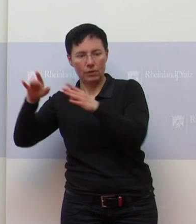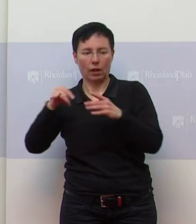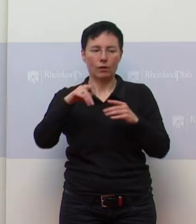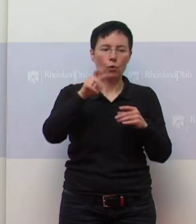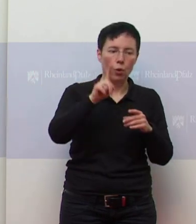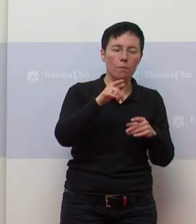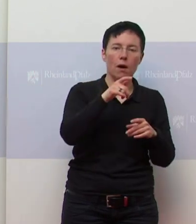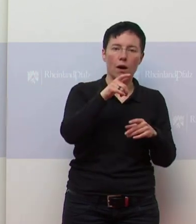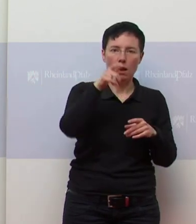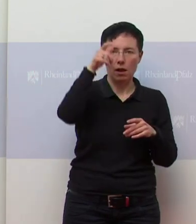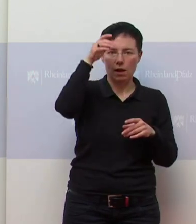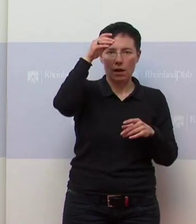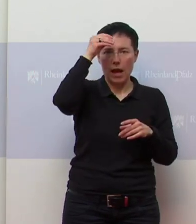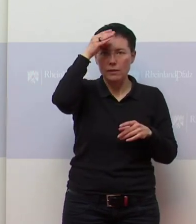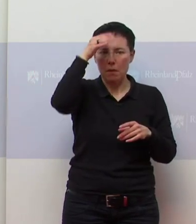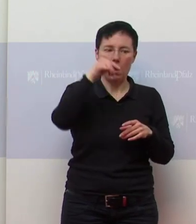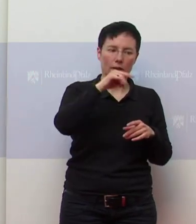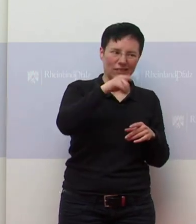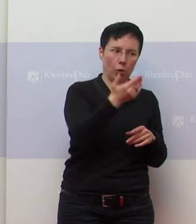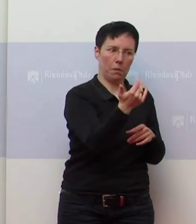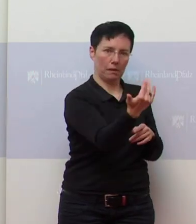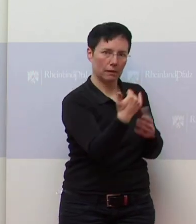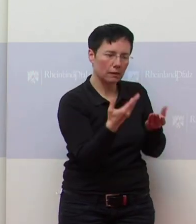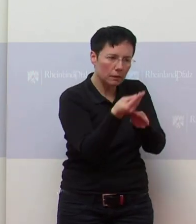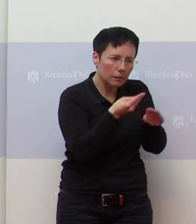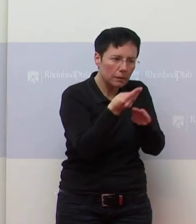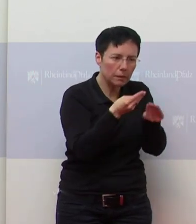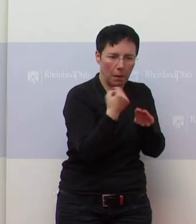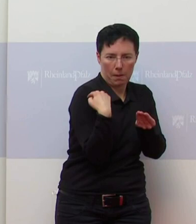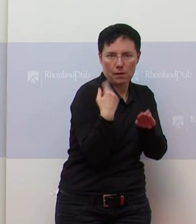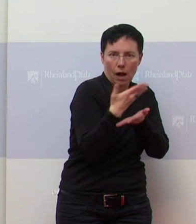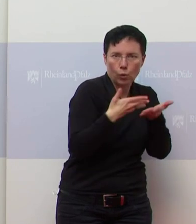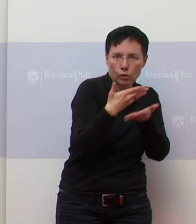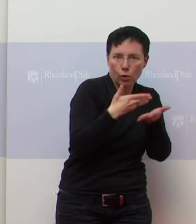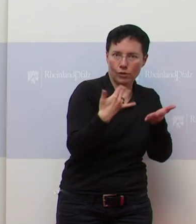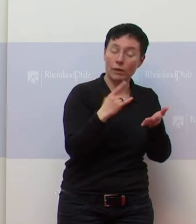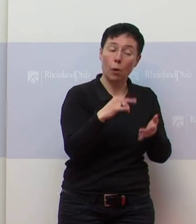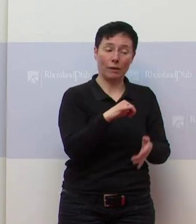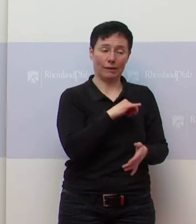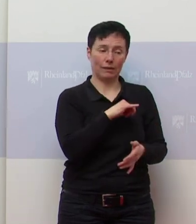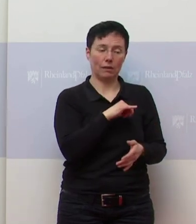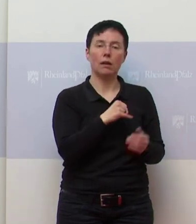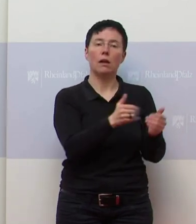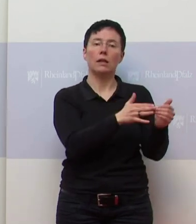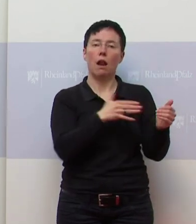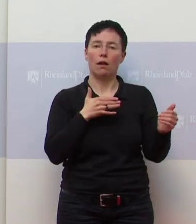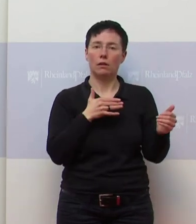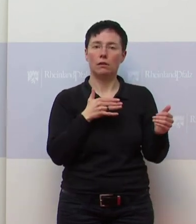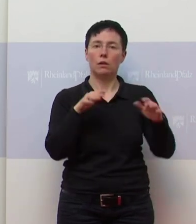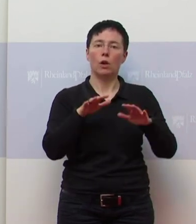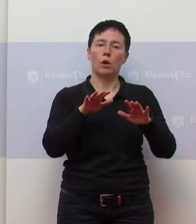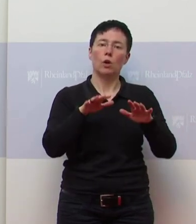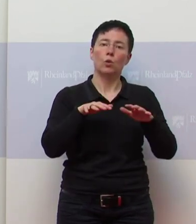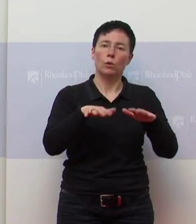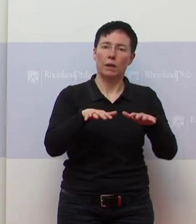die haben ja noch mal kurzfristig dazugezogen. Und das war auch noch mal so ganz interessant, weil in Irland und Großbritannien hat